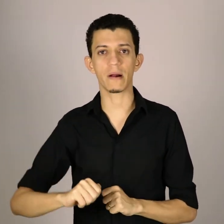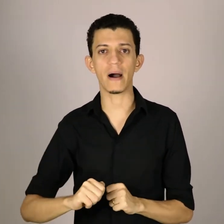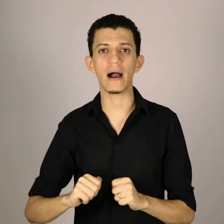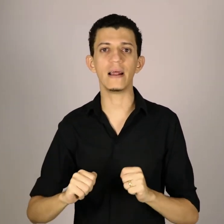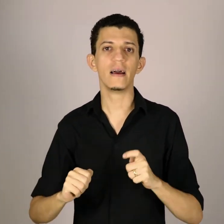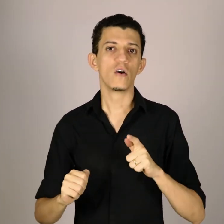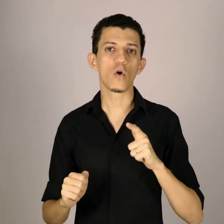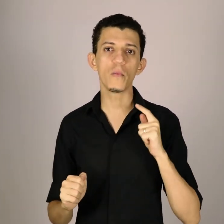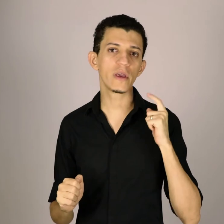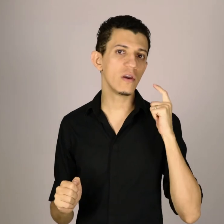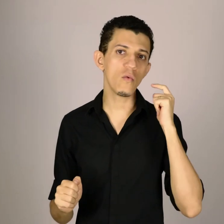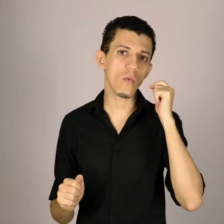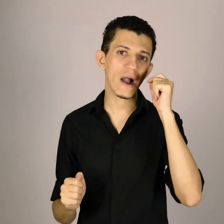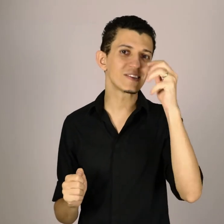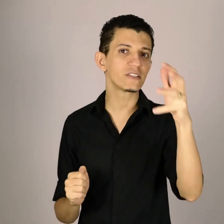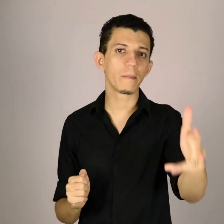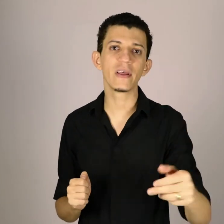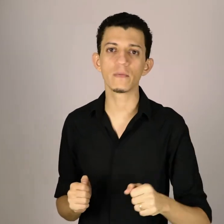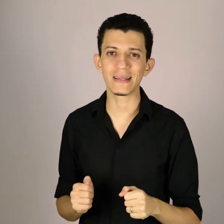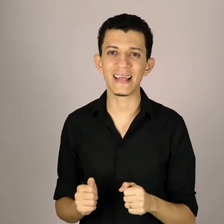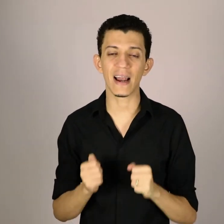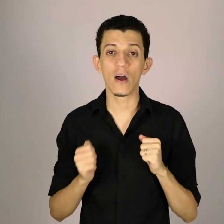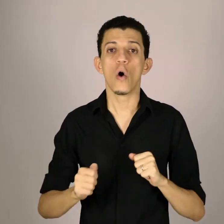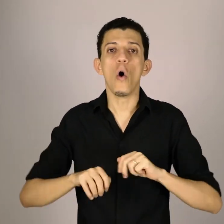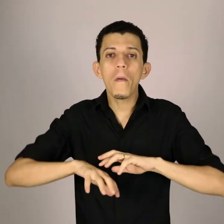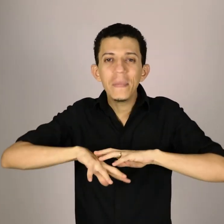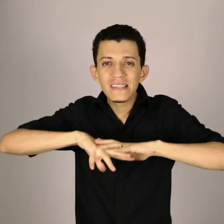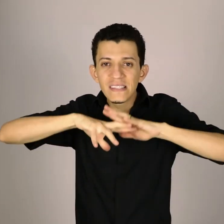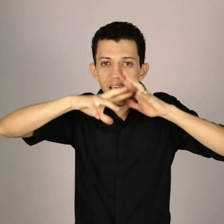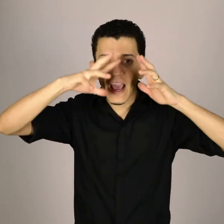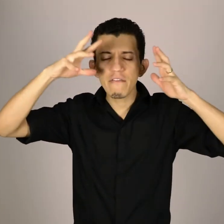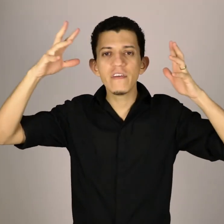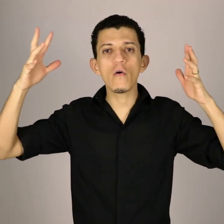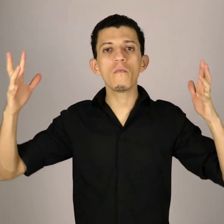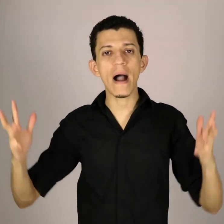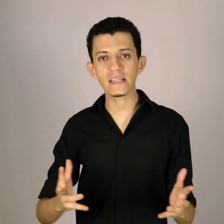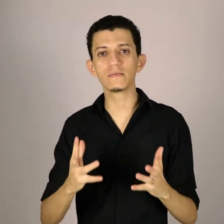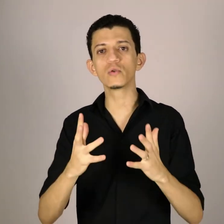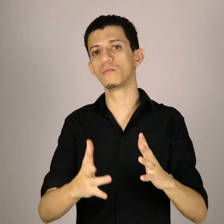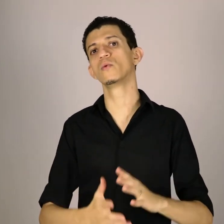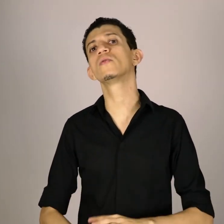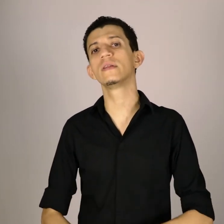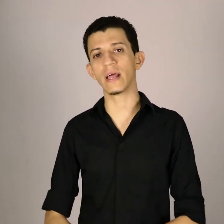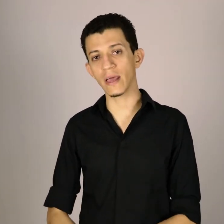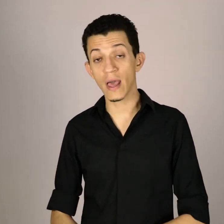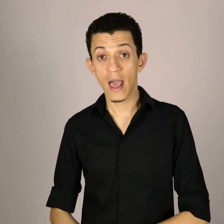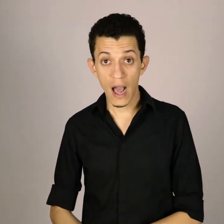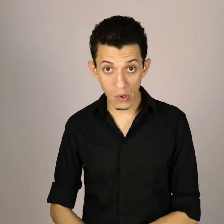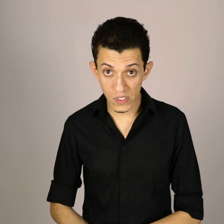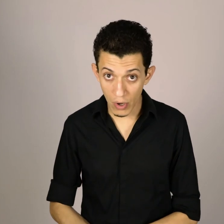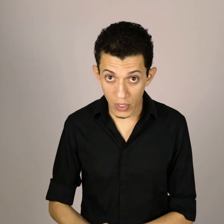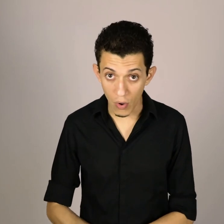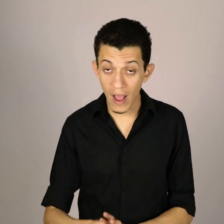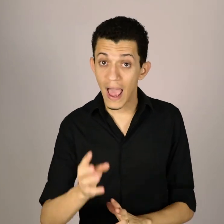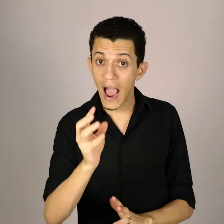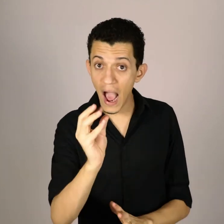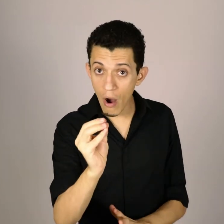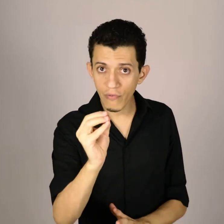trabalha, como que um artista pinta uma tela, observe ao máximo do mundo o que tem ao seu redor. Ao